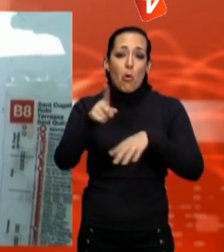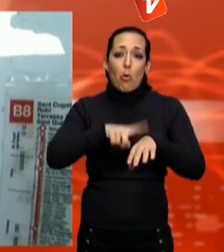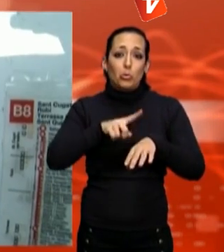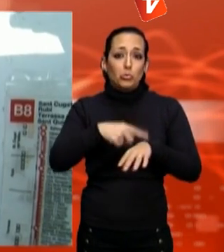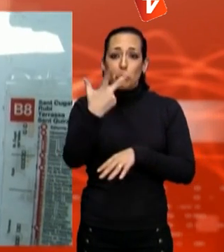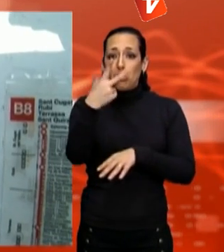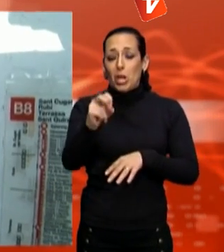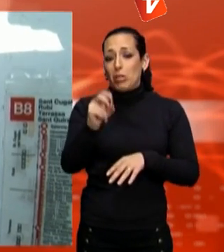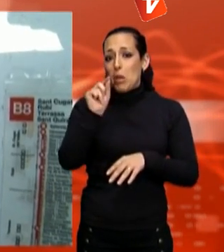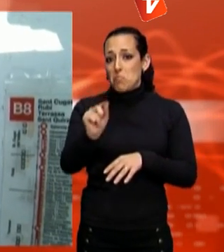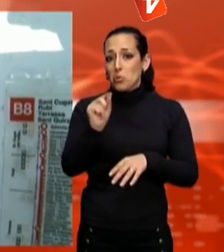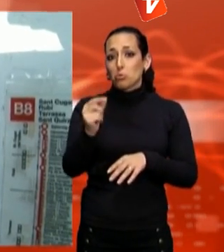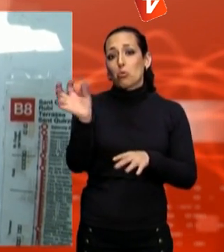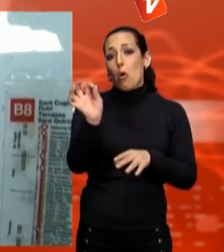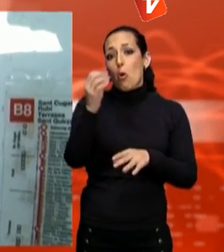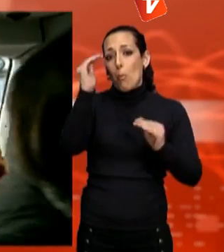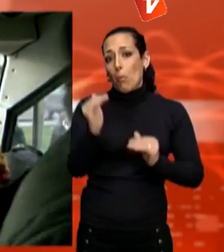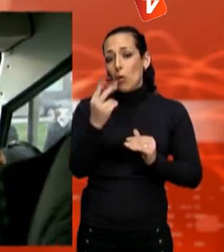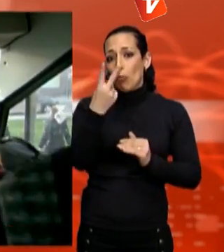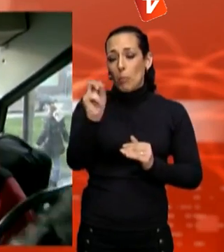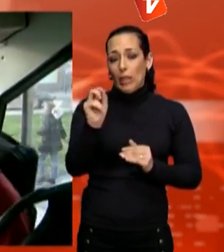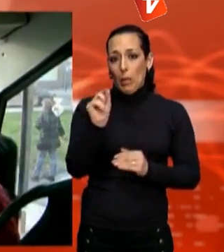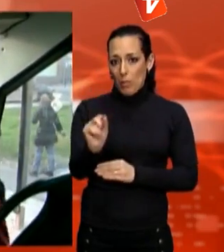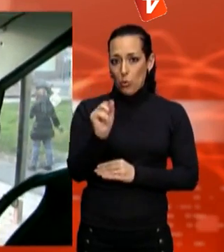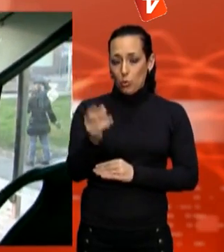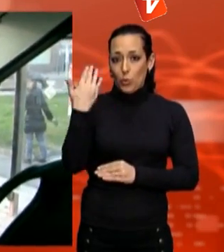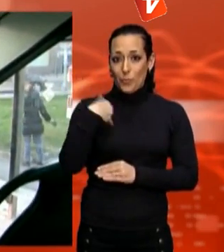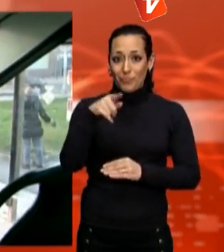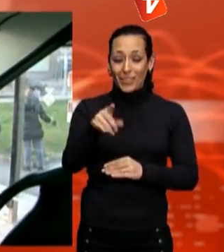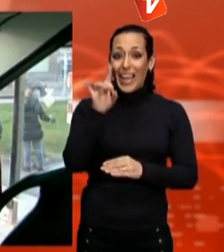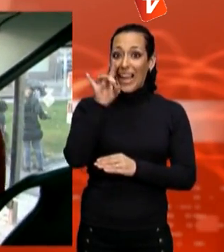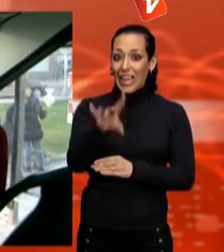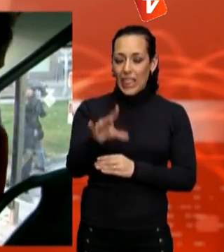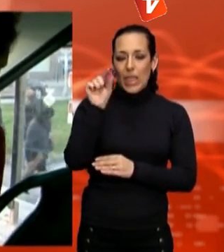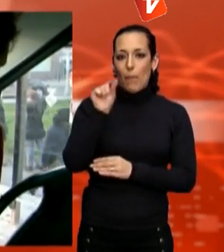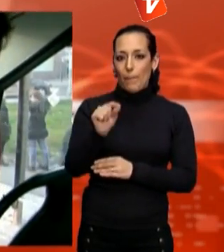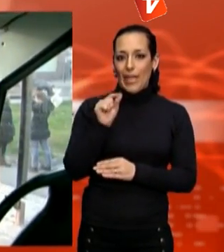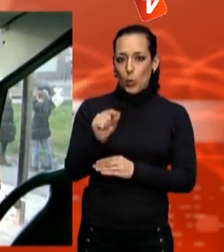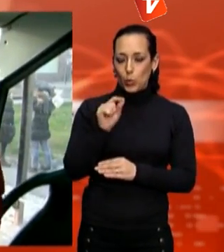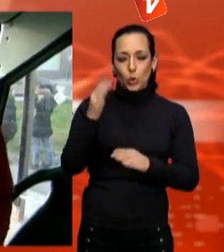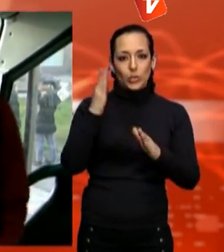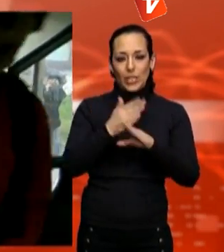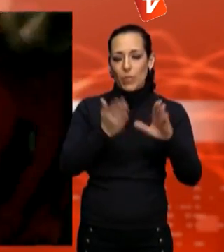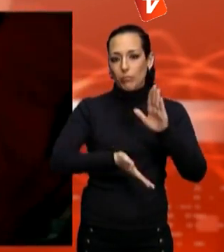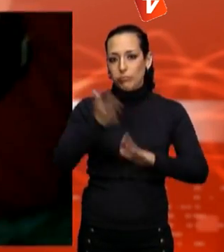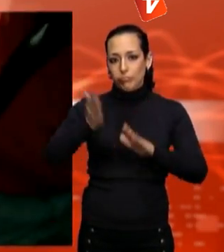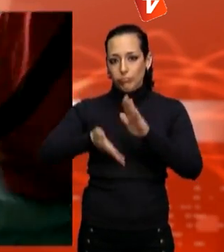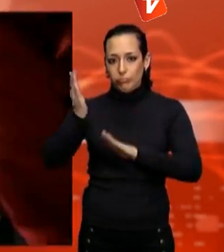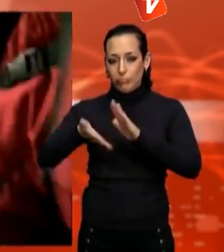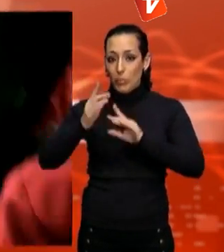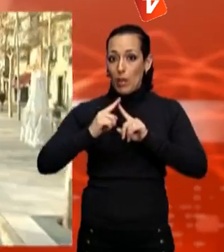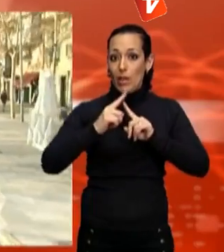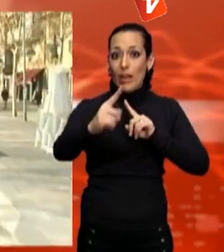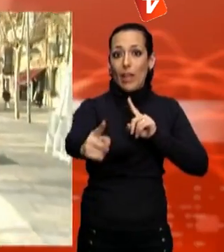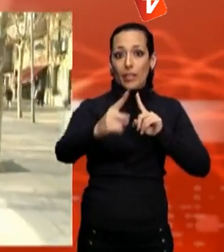L'express.cat surt cada 20 minuts amb les hores puntà de dilluns a divendres. El bitllet d'anada i tornada costa 7 euros. Les seves parades